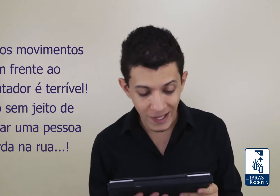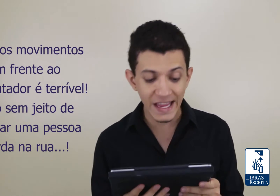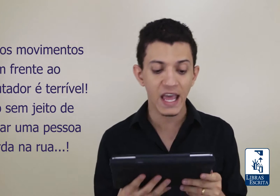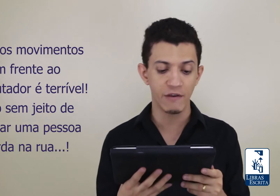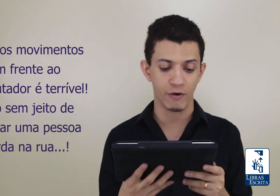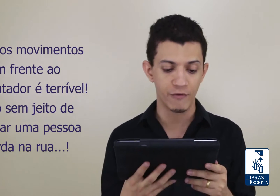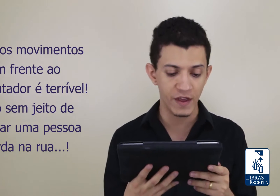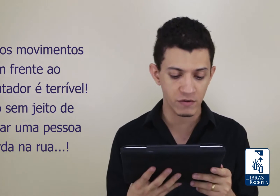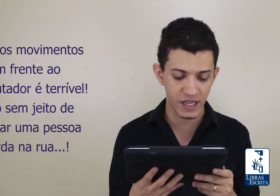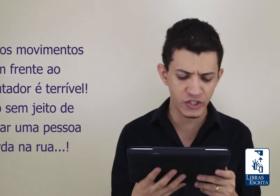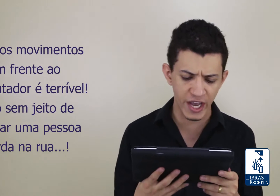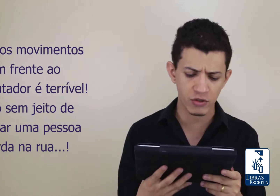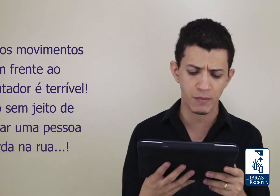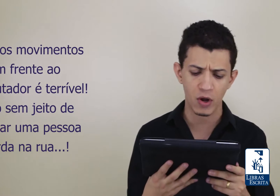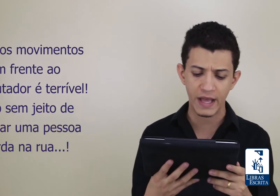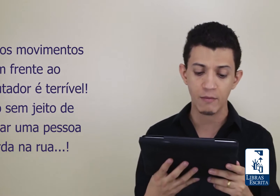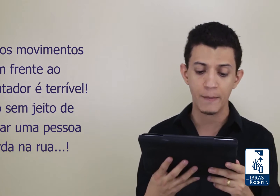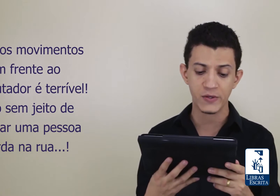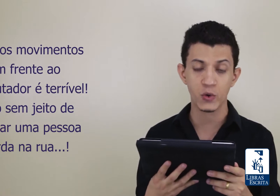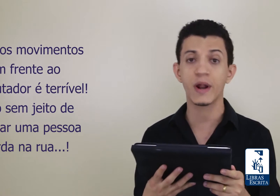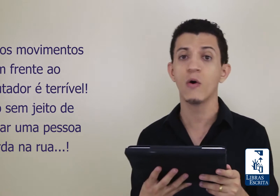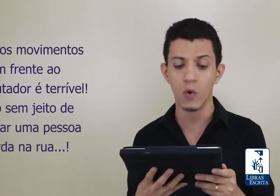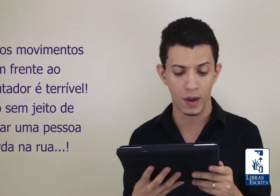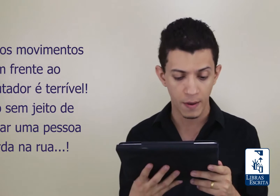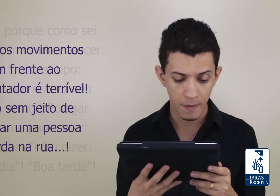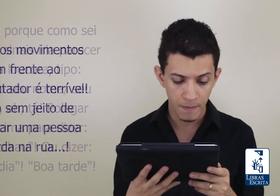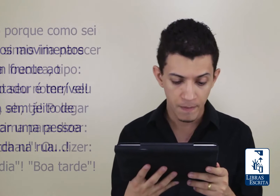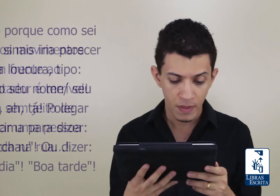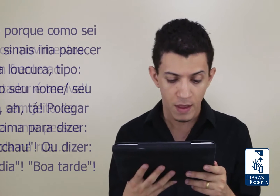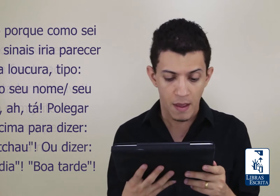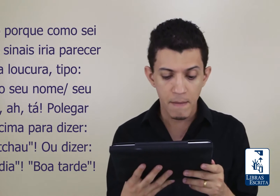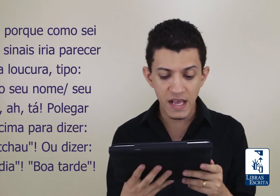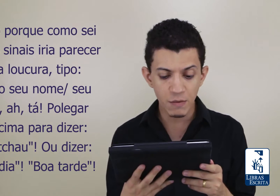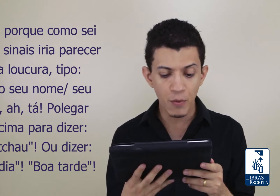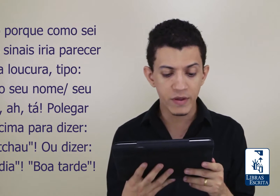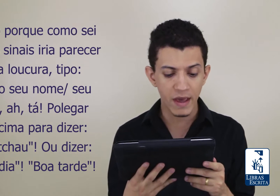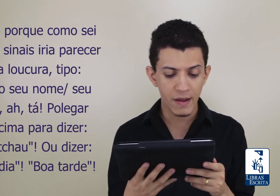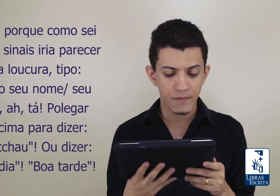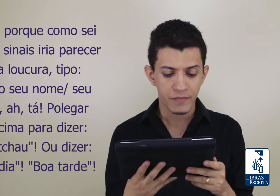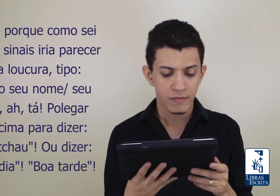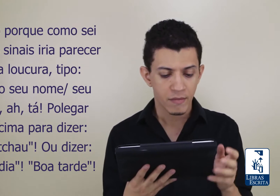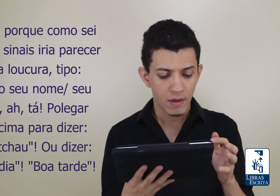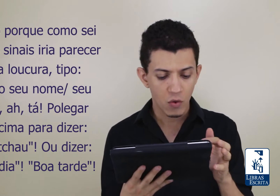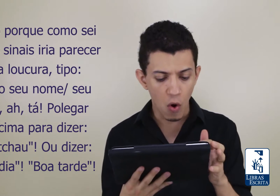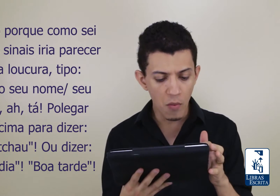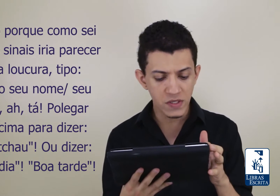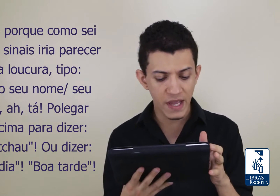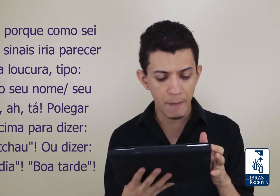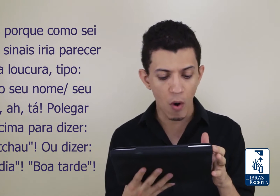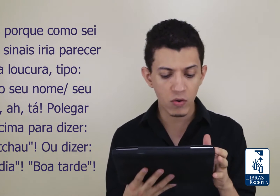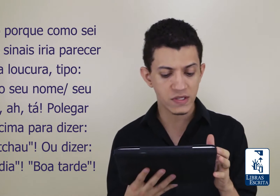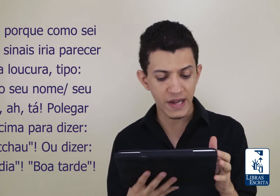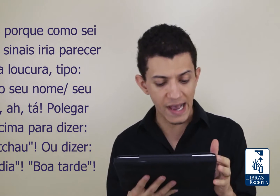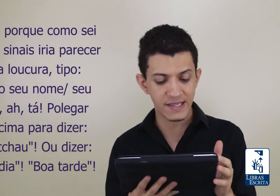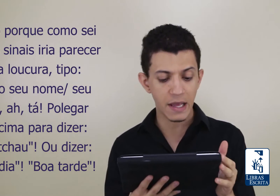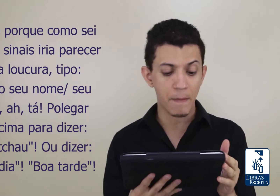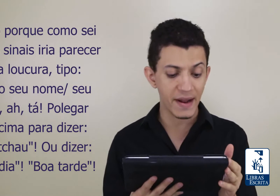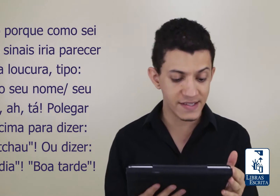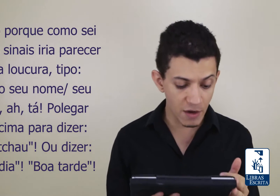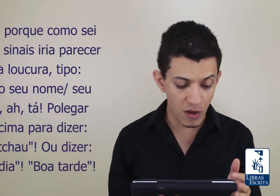é terrível, fico sem jeito de abordar uma pessoa na rua. Mesmo porque, como sei poucos sinais, iria parecer uma